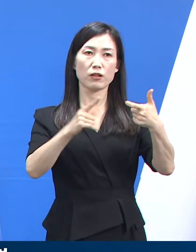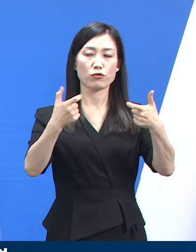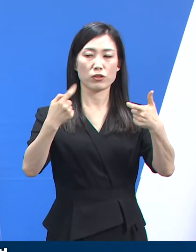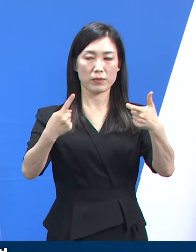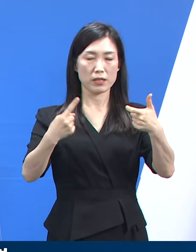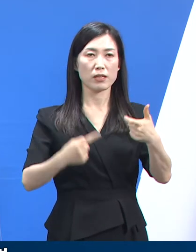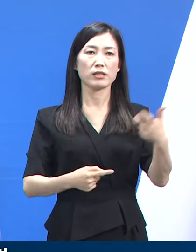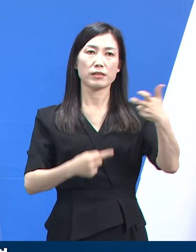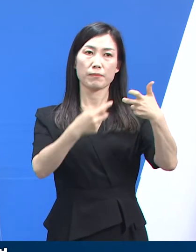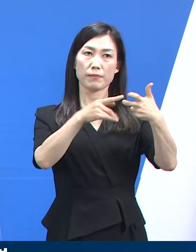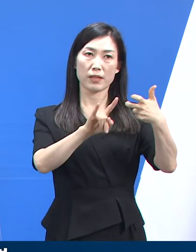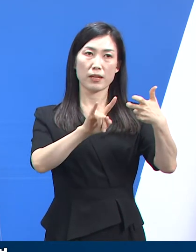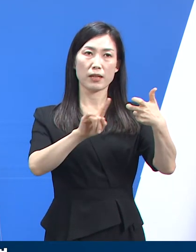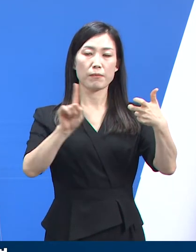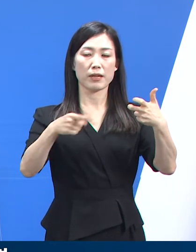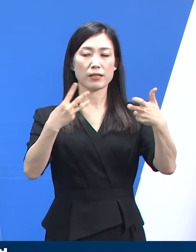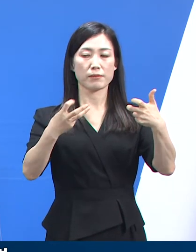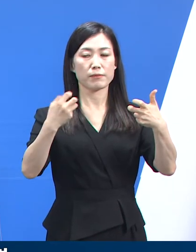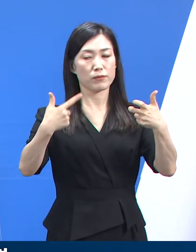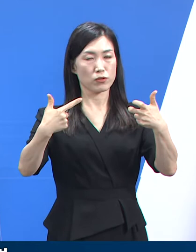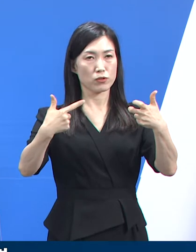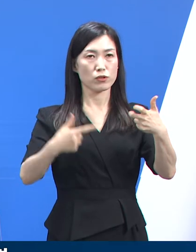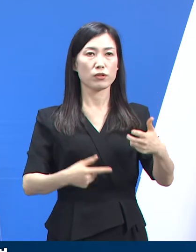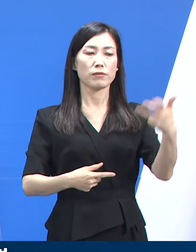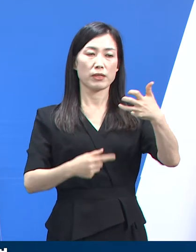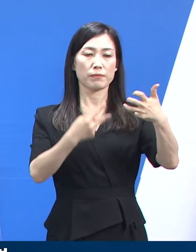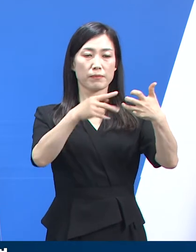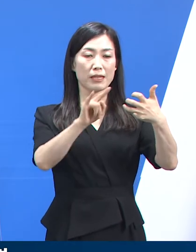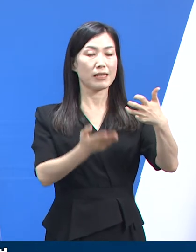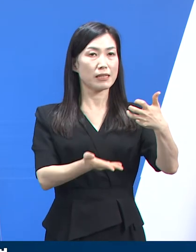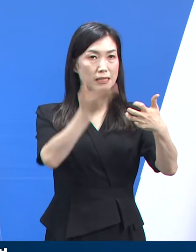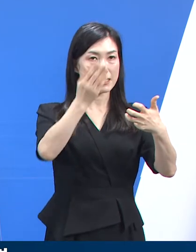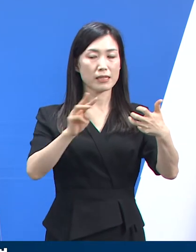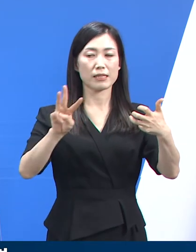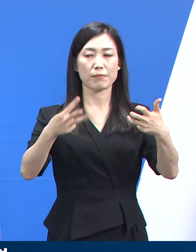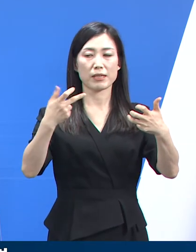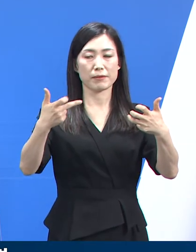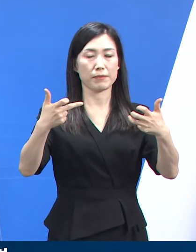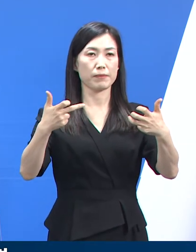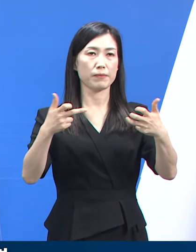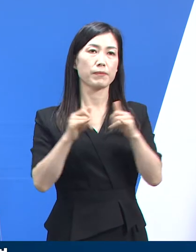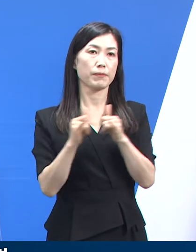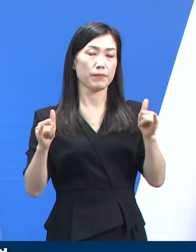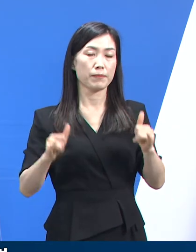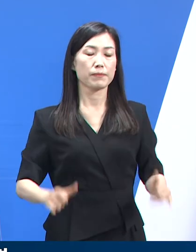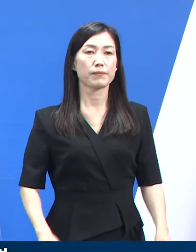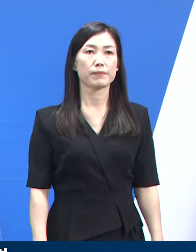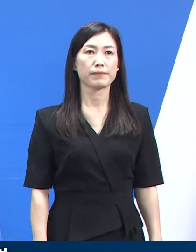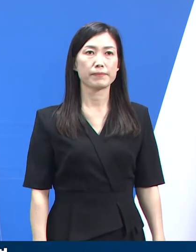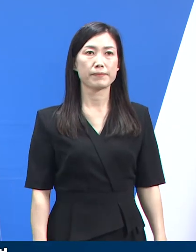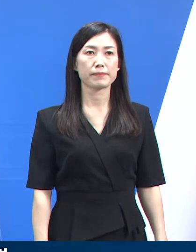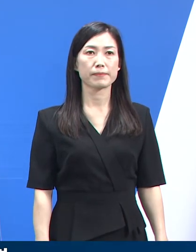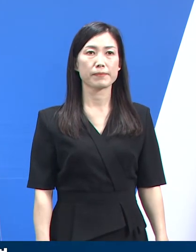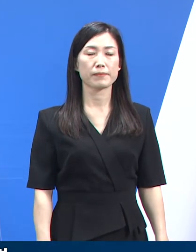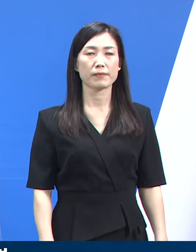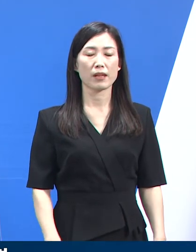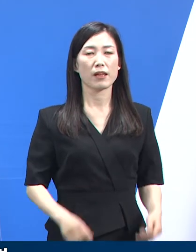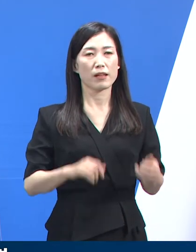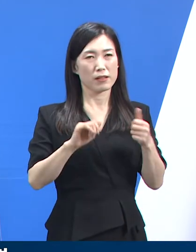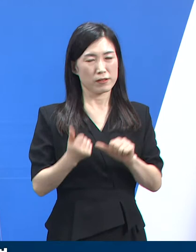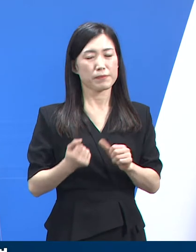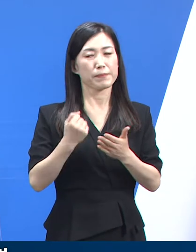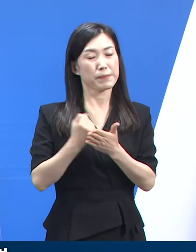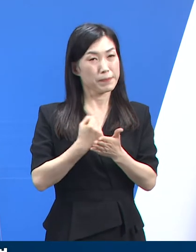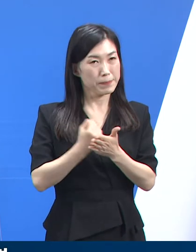61명, 70대 136명, 80대 이상 317명으로 나타났습니다. 상가 고인의